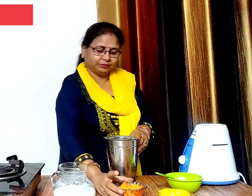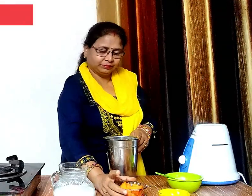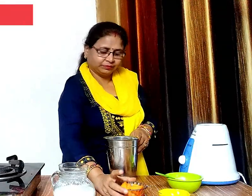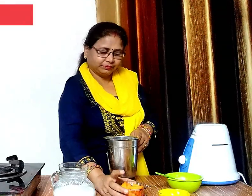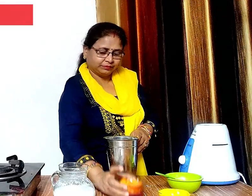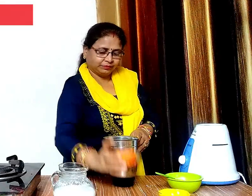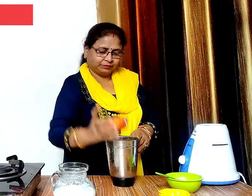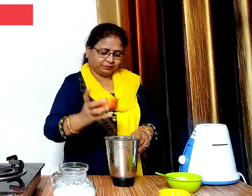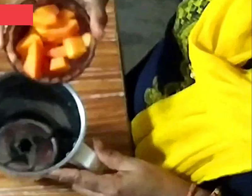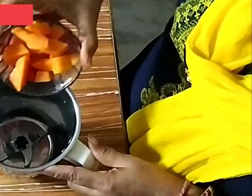कुछ काटे हुए पपीता